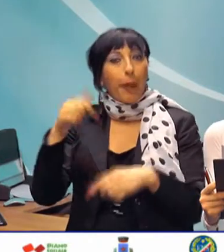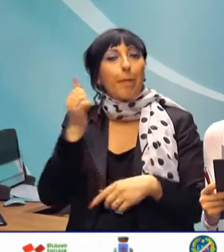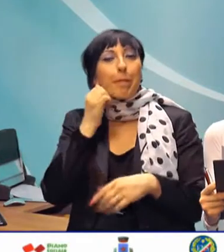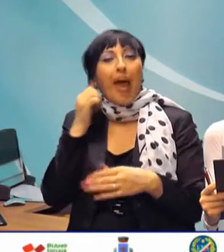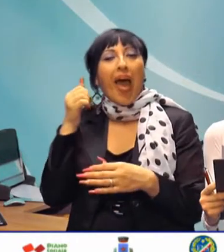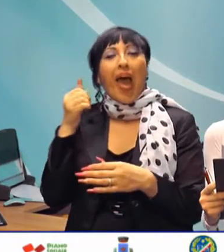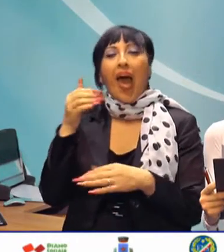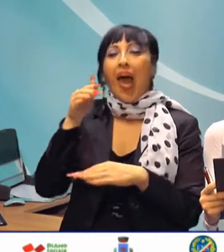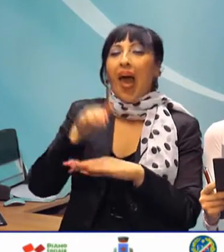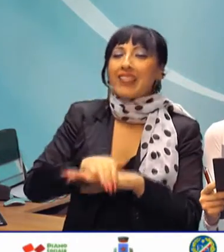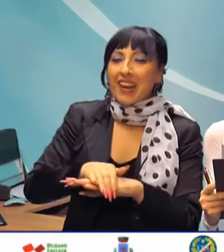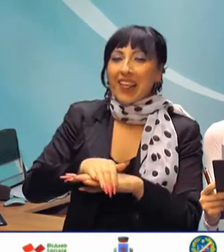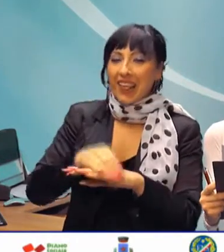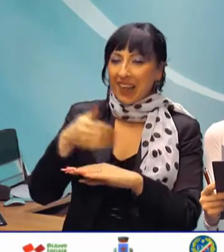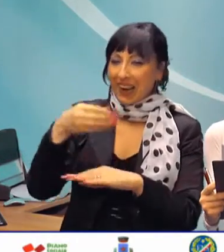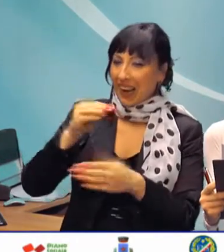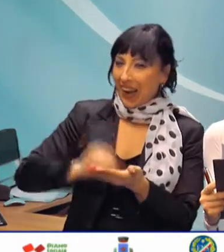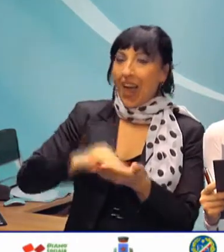'avventura di essere donna.